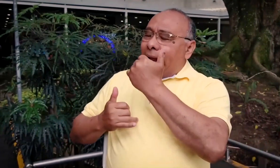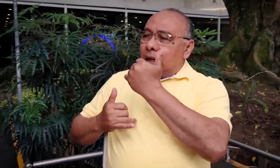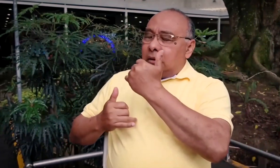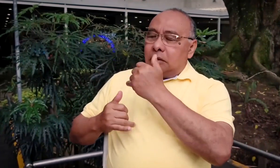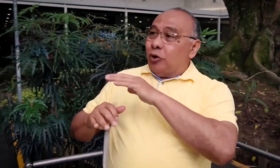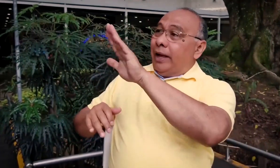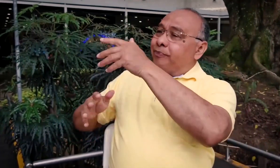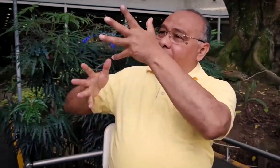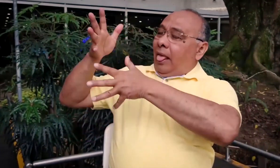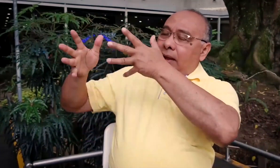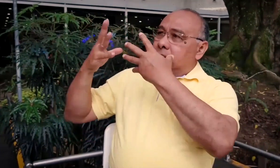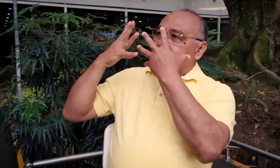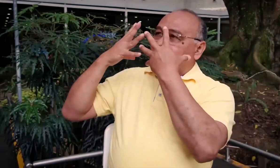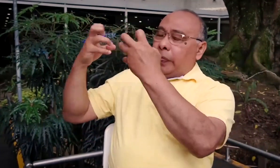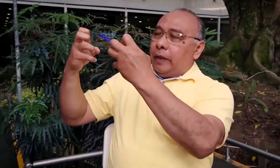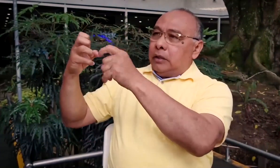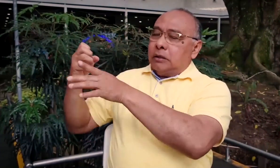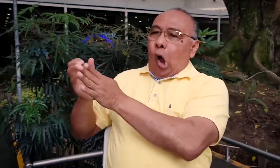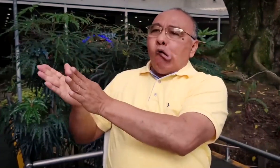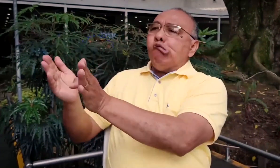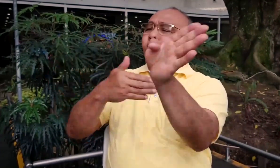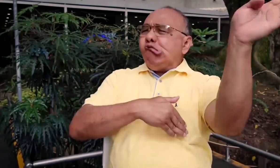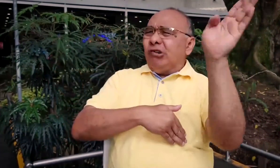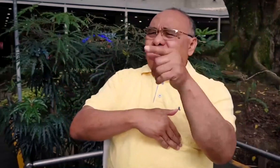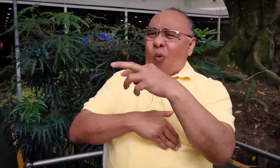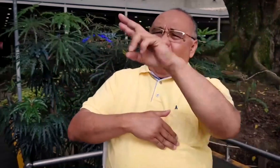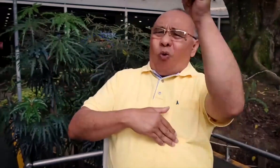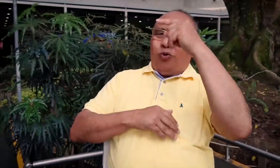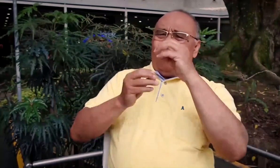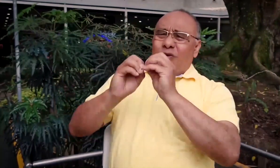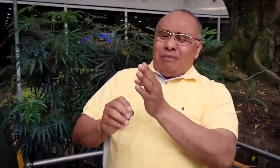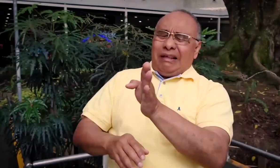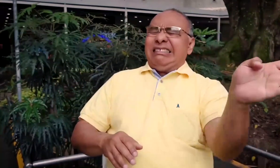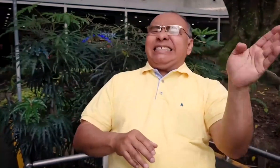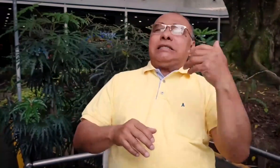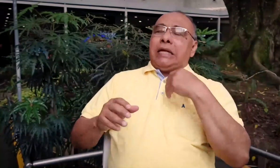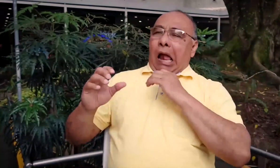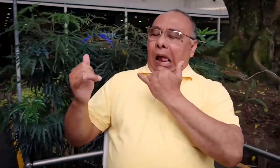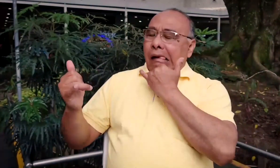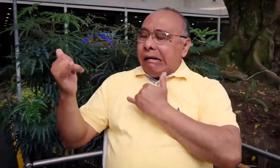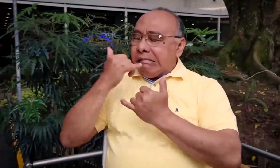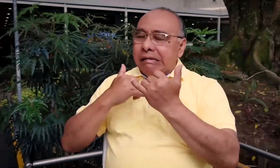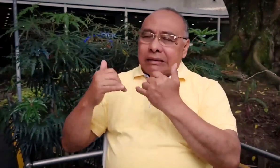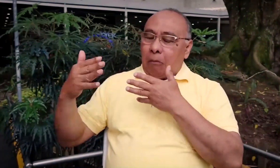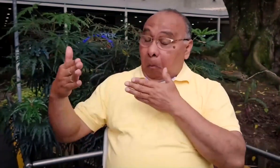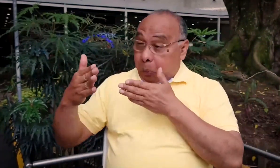como no comprendían lengua de señas simplemente la información y la comunicación se tergiversaban. Y ahí existía la barrera comunicativa.